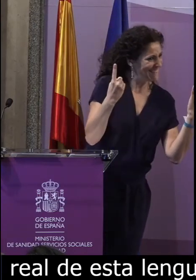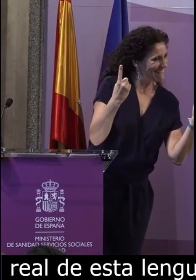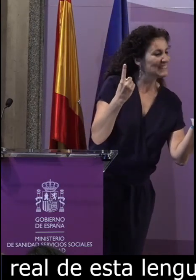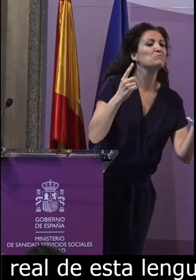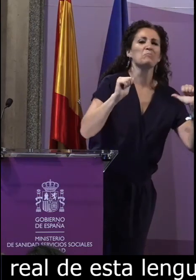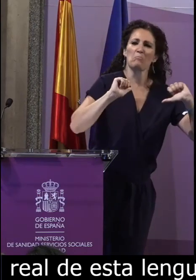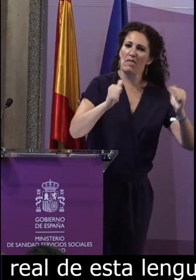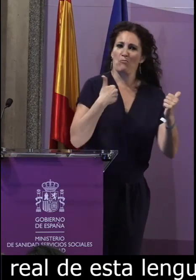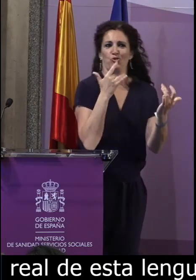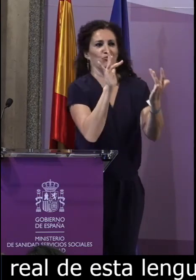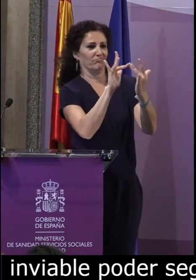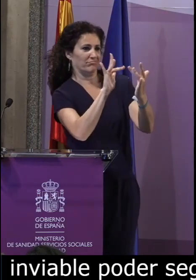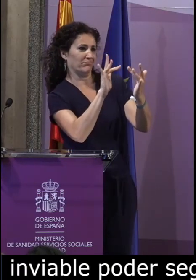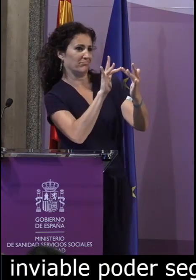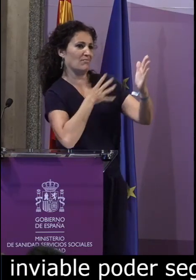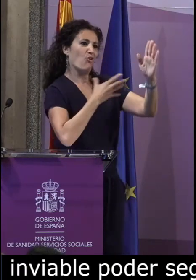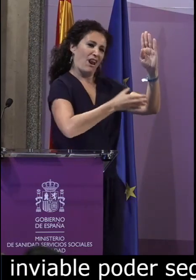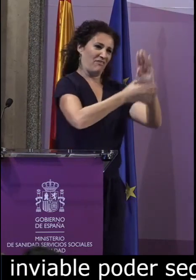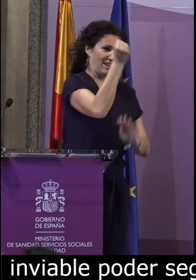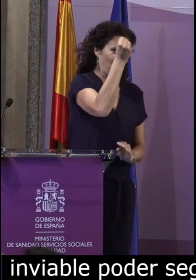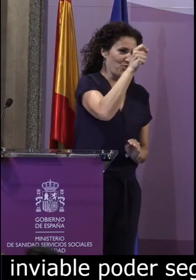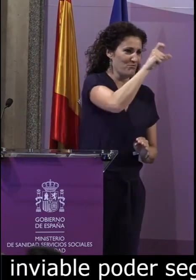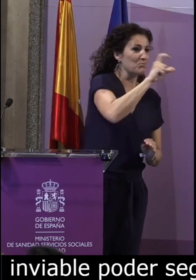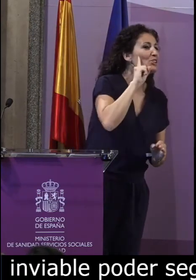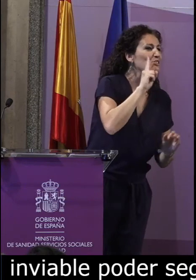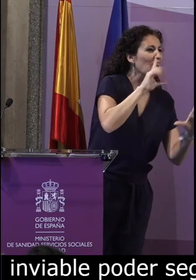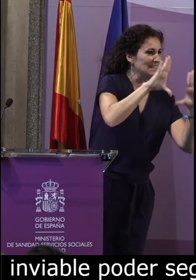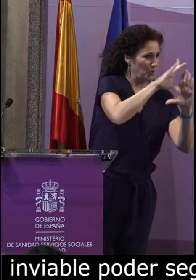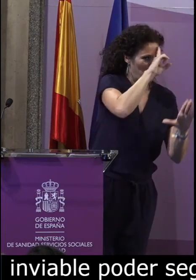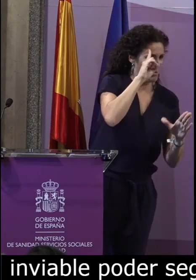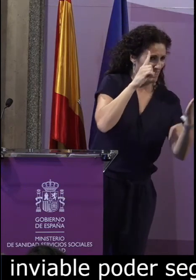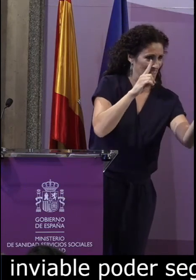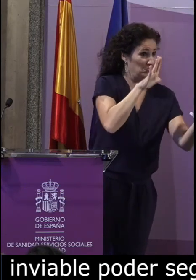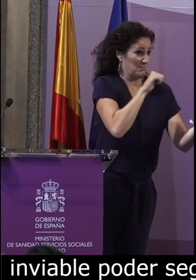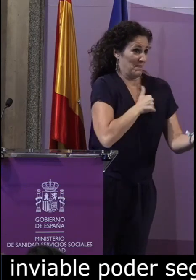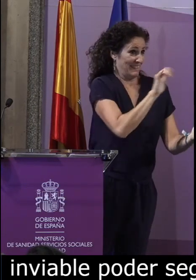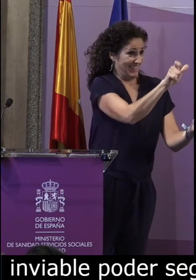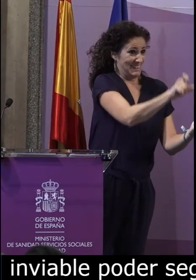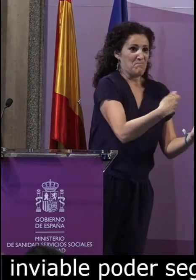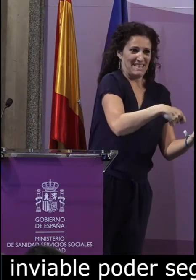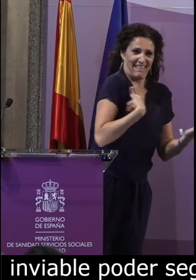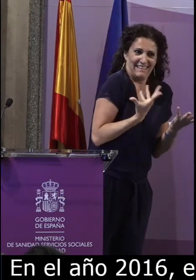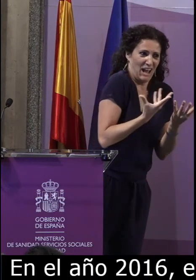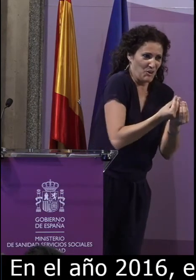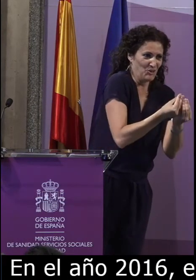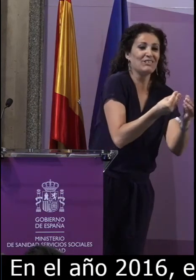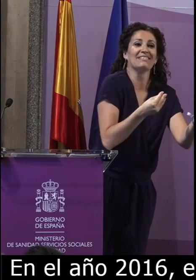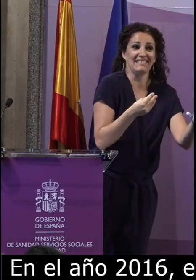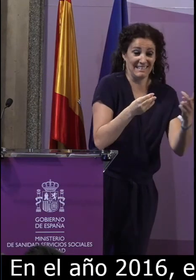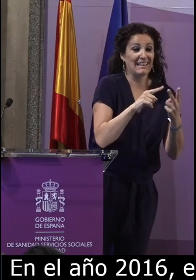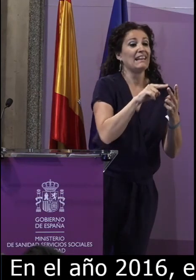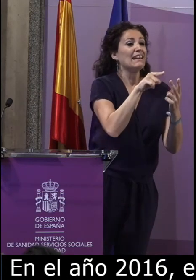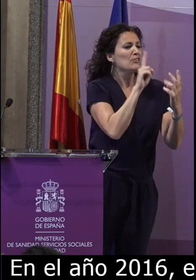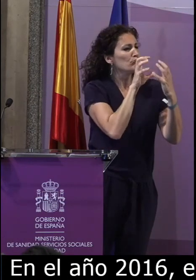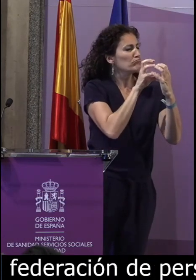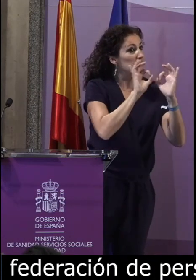En el año 2016 empezamos a contactar con las federaciones de personas sordas, en este caso con la Federación